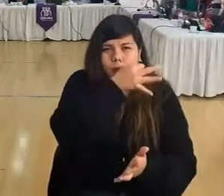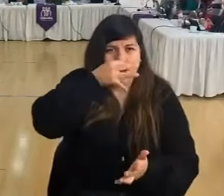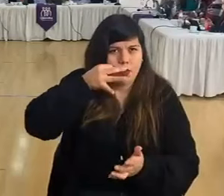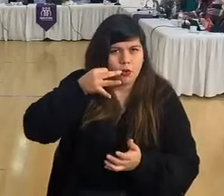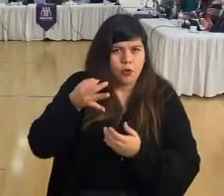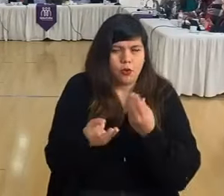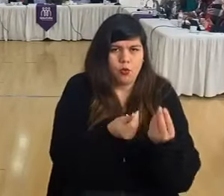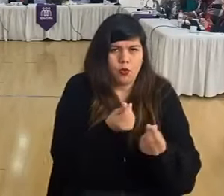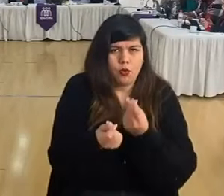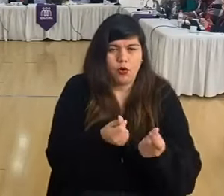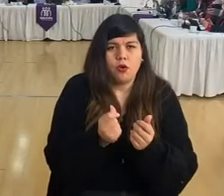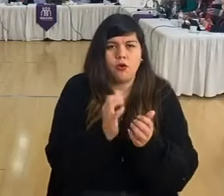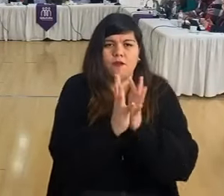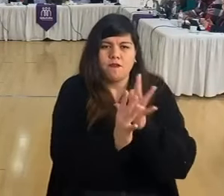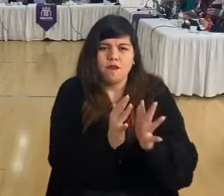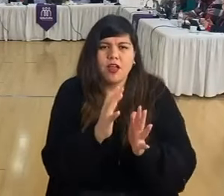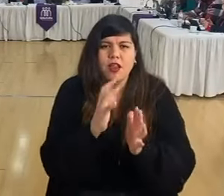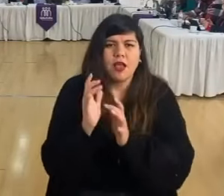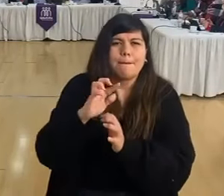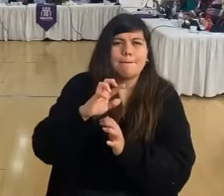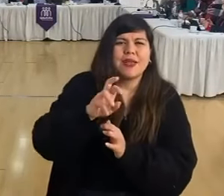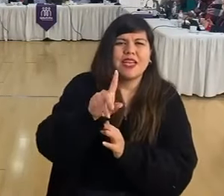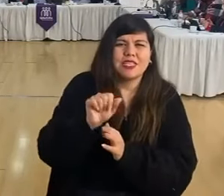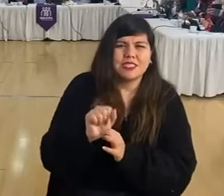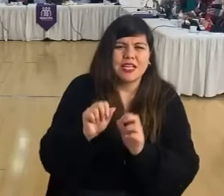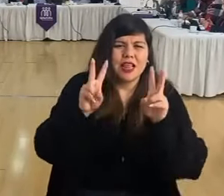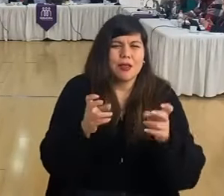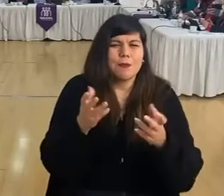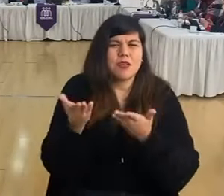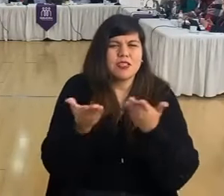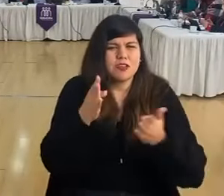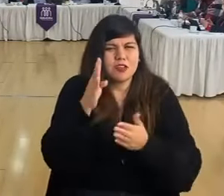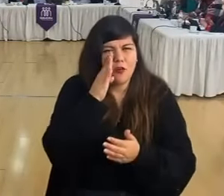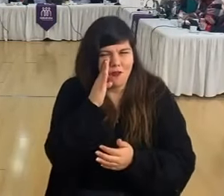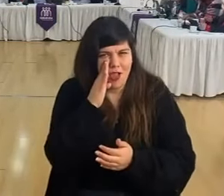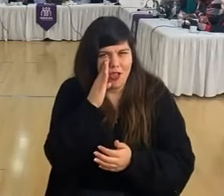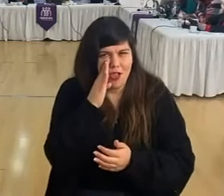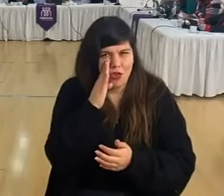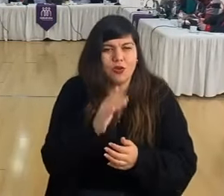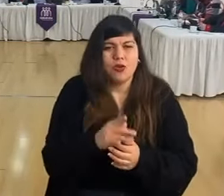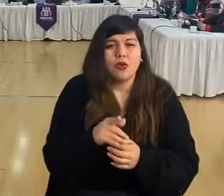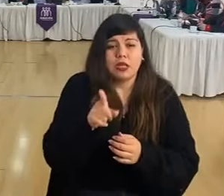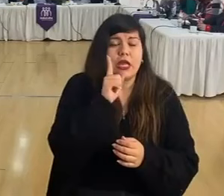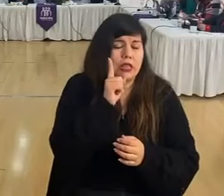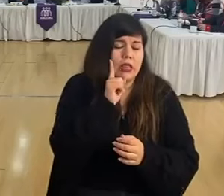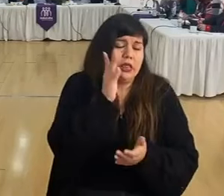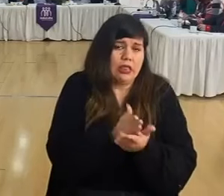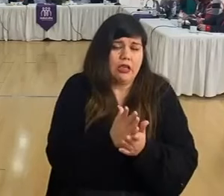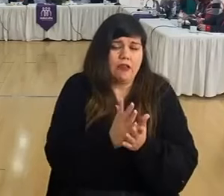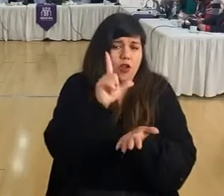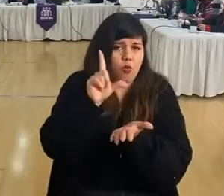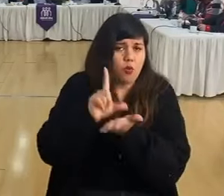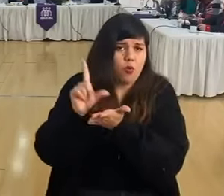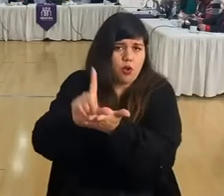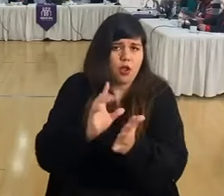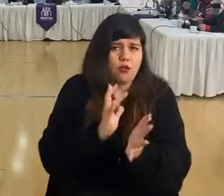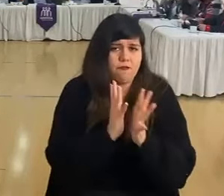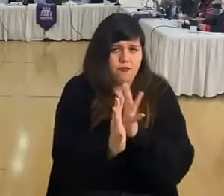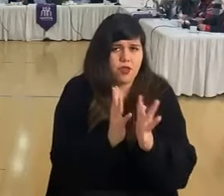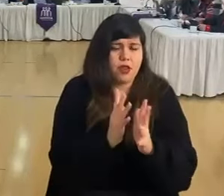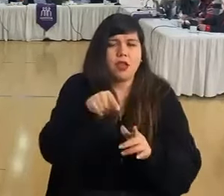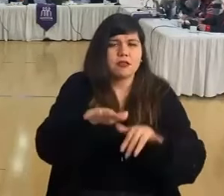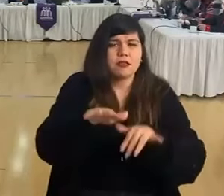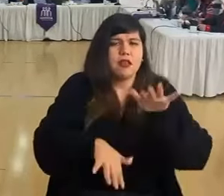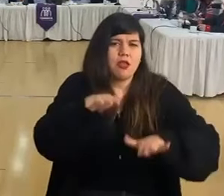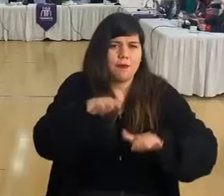genera en ferias y persas con los servicios higiénicos y que deben estar dispuestos a lo largo de las ferias y persas, que esto